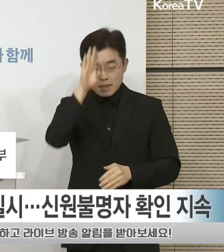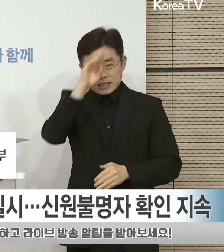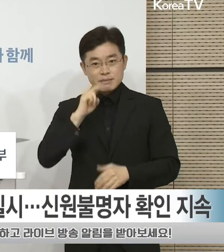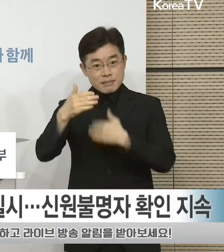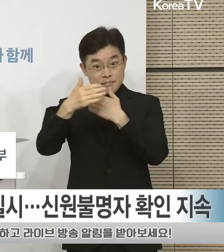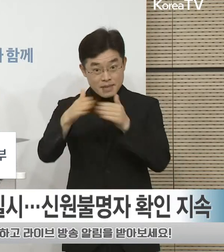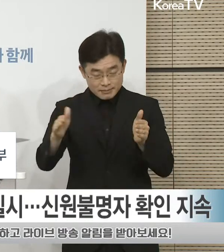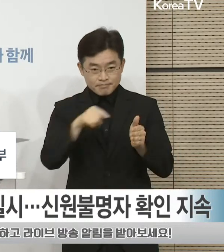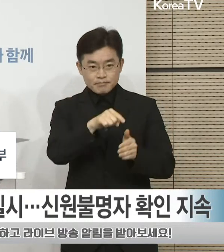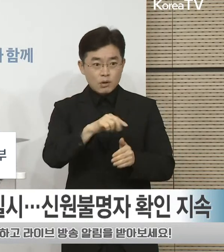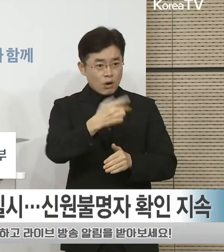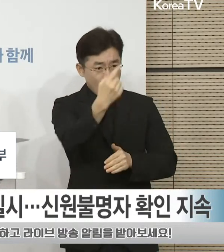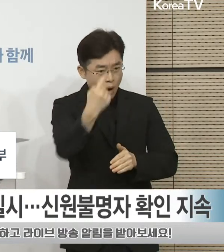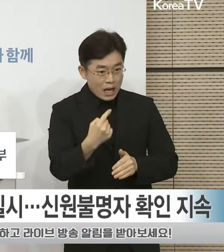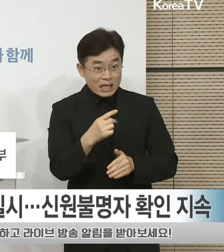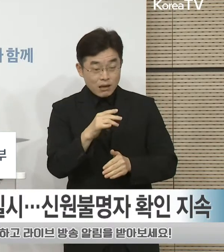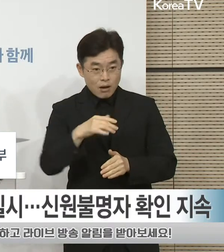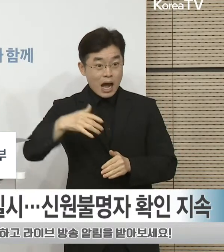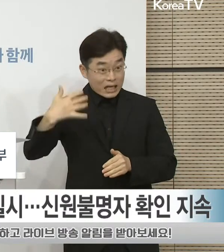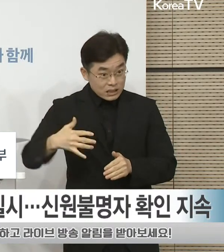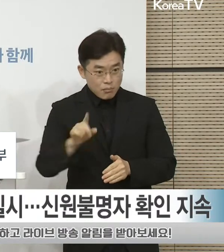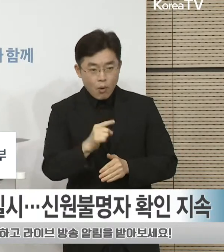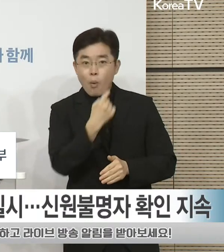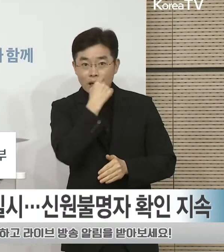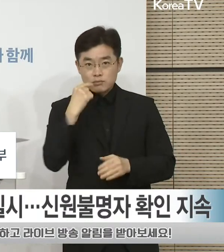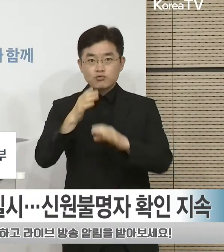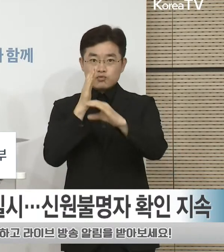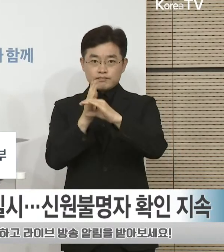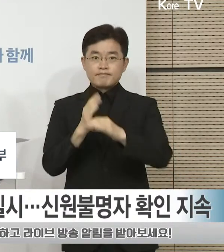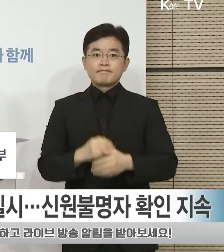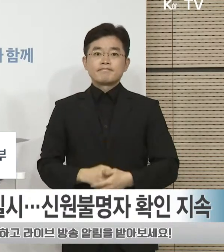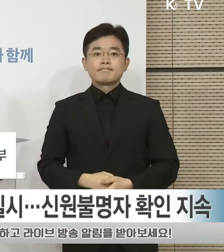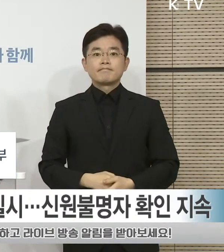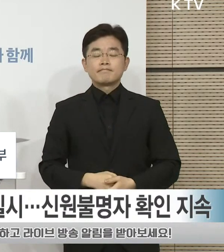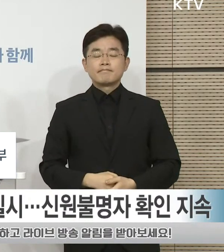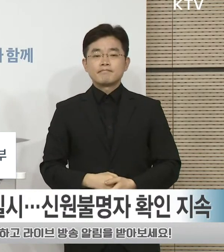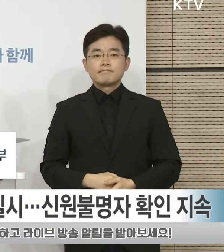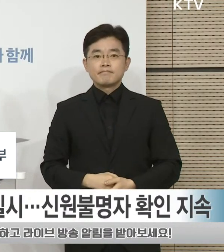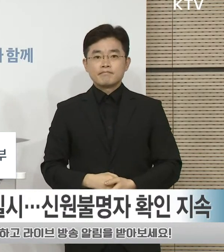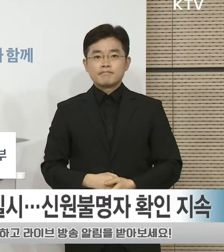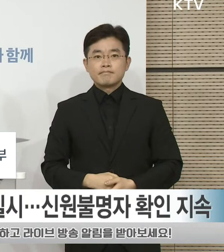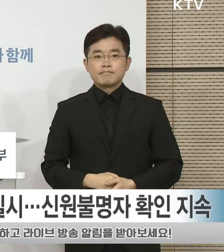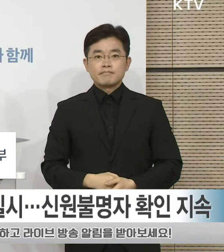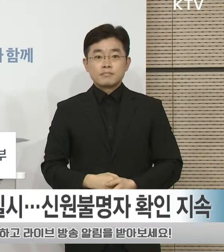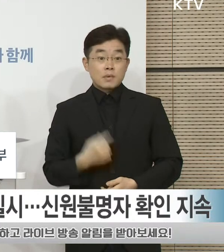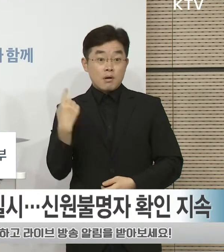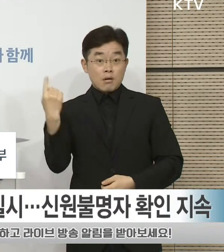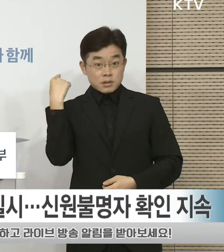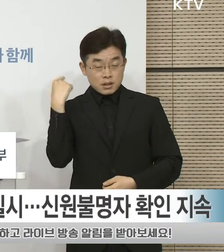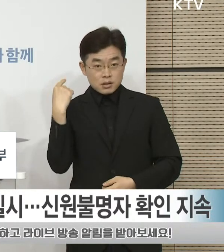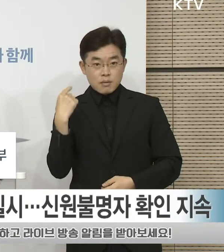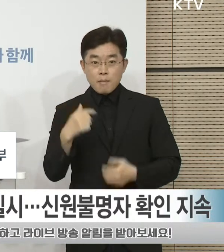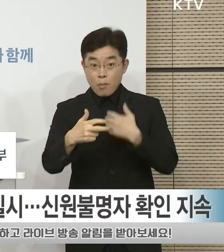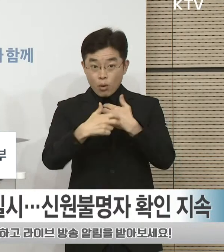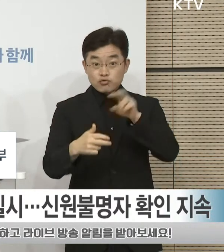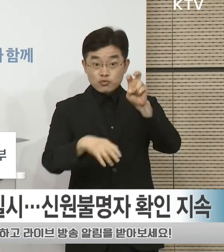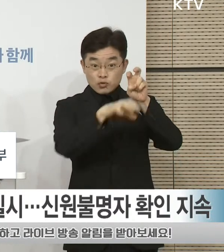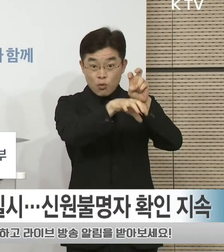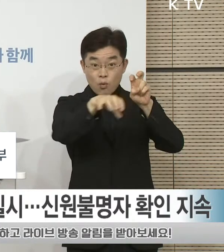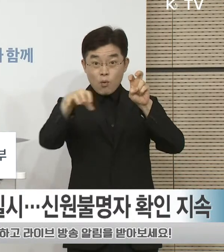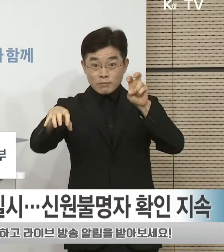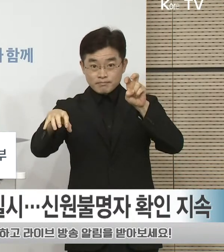집중 현장 조사를 실시하고 있습니다. 어제 조사한 20개